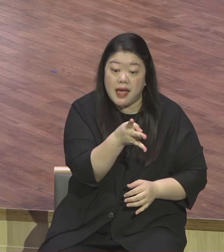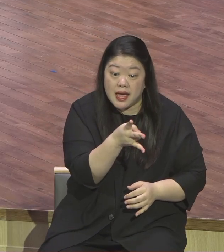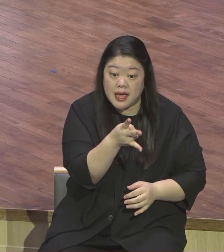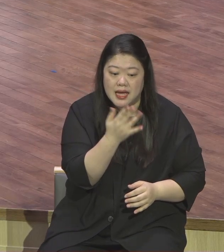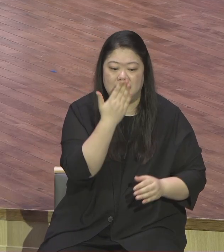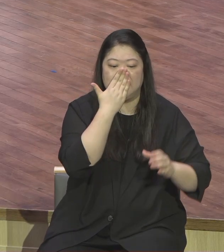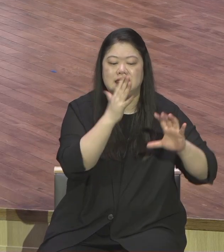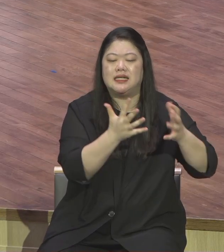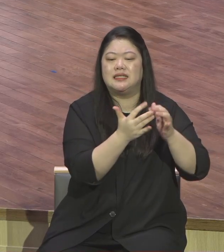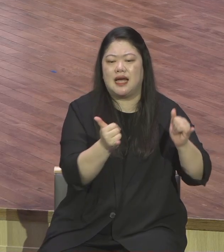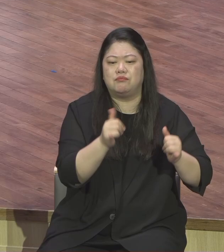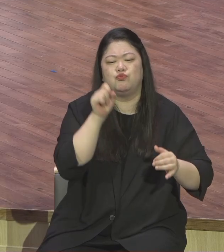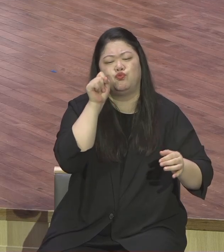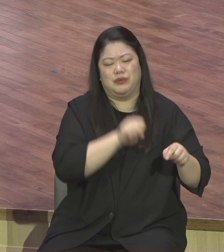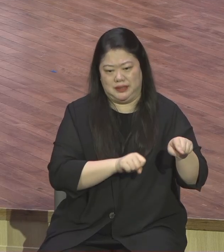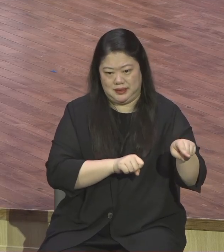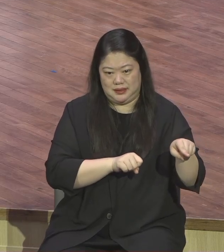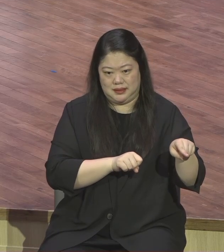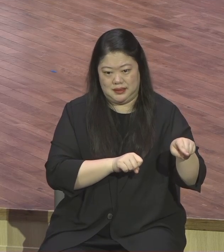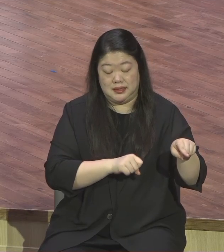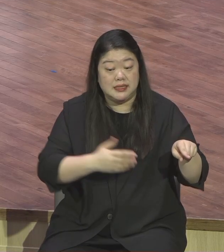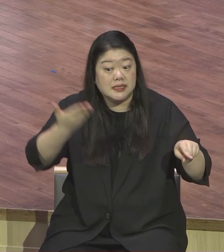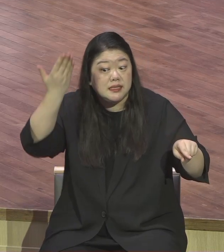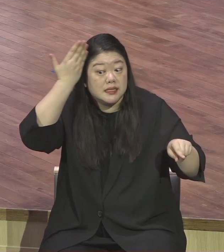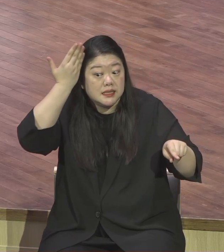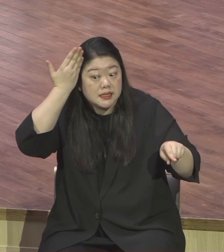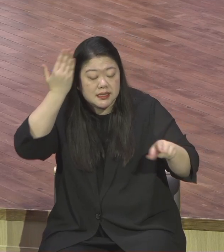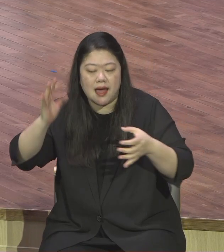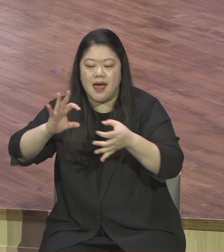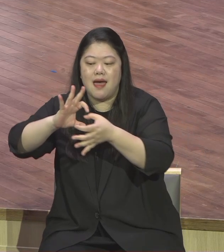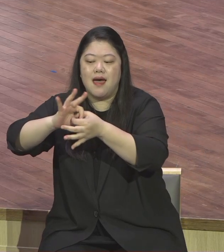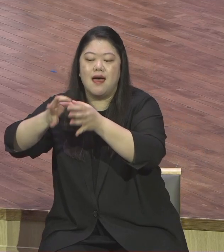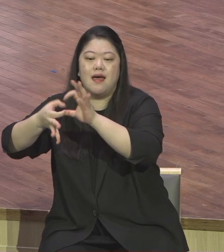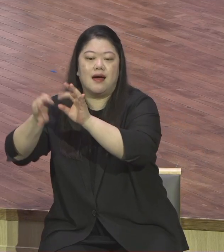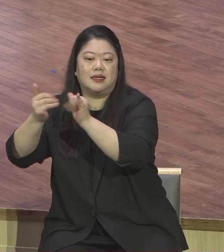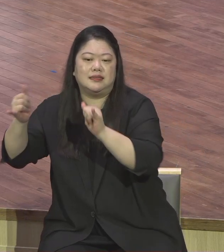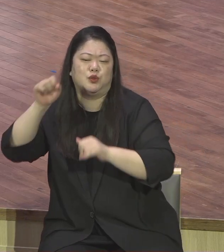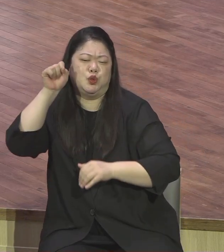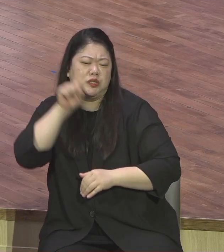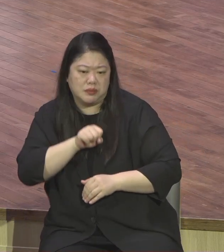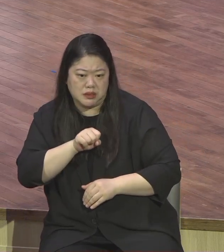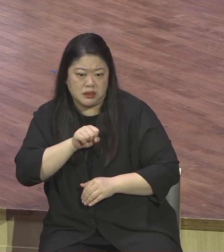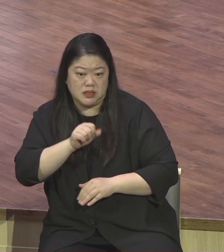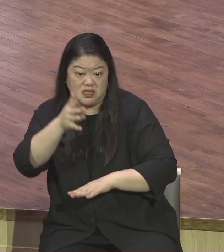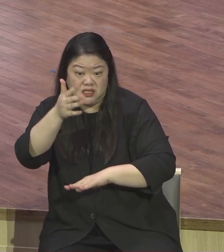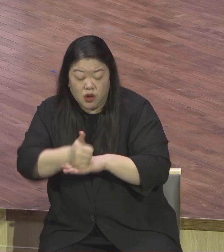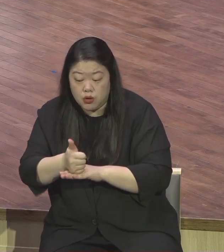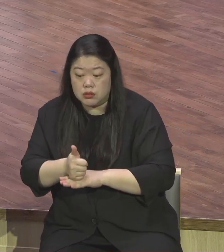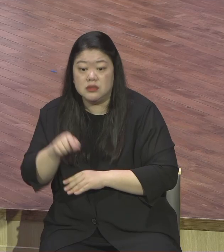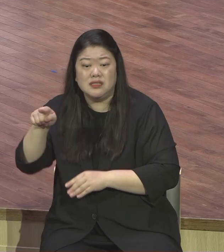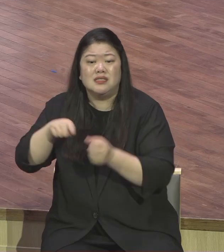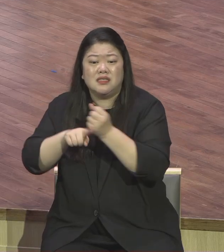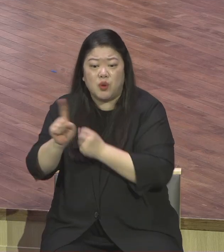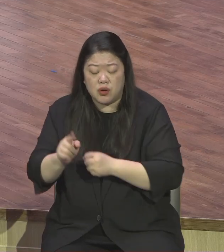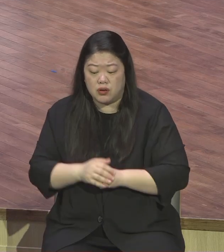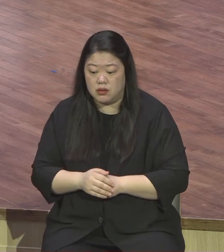헬라 사람들이 굉장히 소중히 여기는 것 다시 말해서 예수 그리스도 안에 너희들이 원하는 지혜의 지식 그 다들이 있다